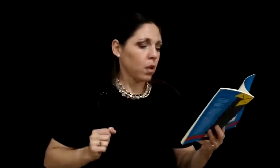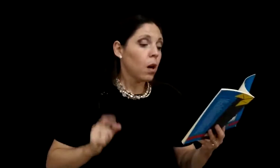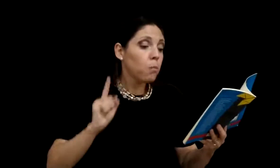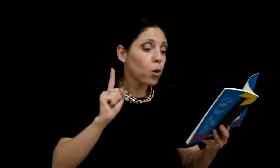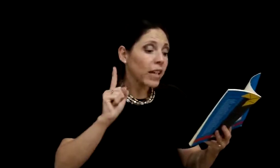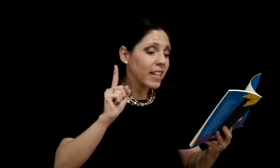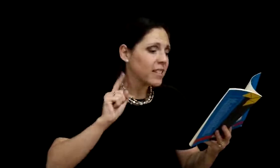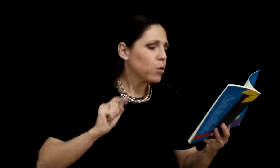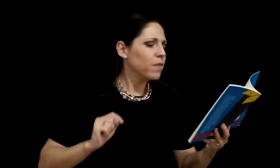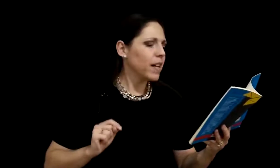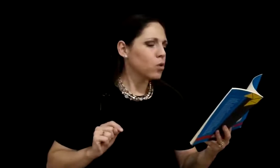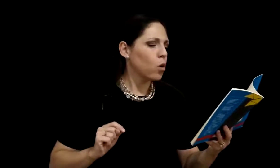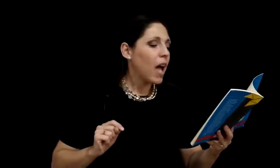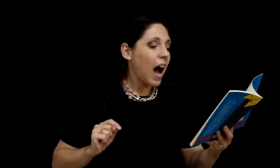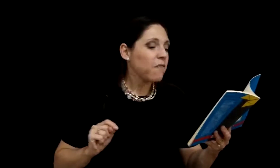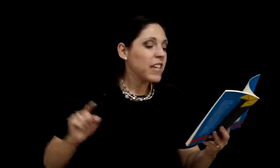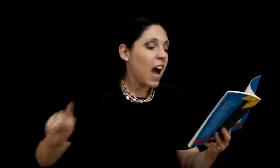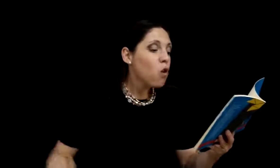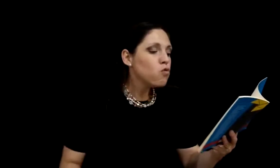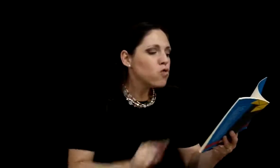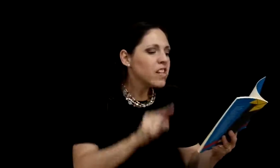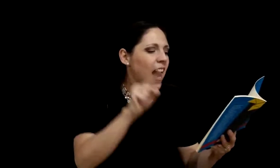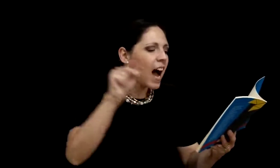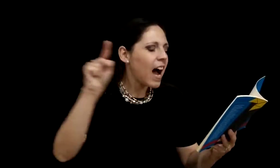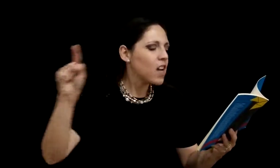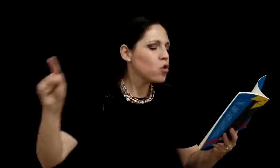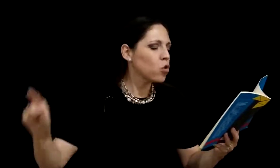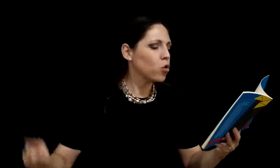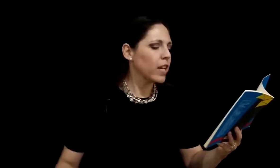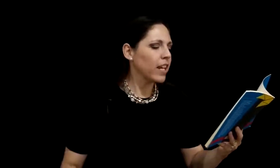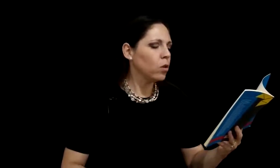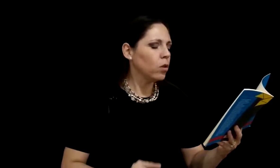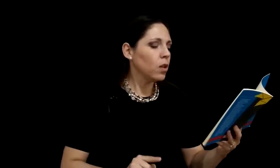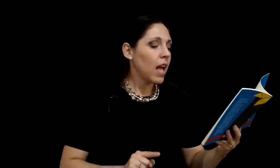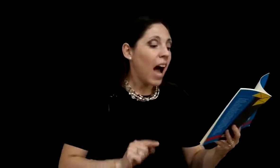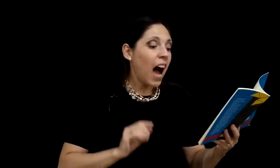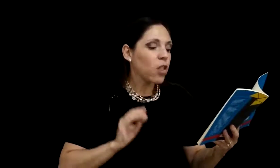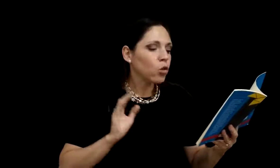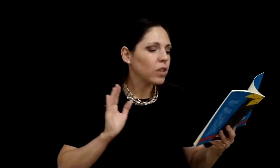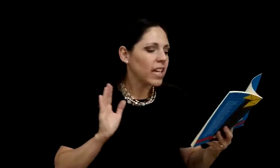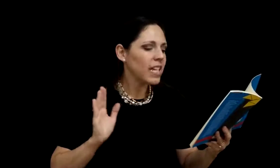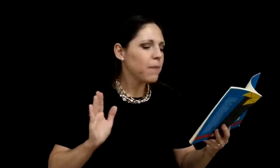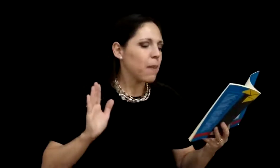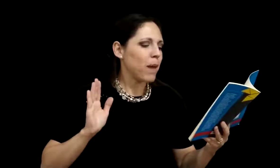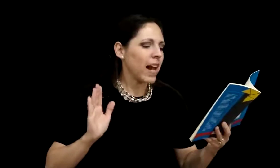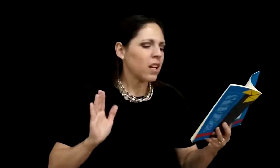porque en ese universo había un gran hoyo negro a donde iba a parar